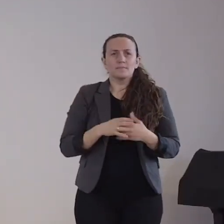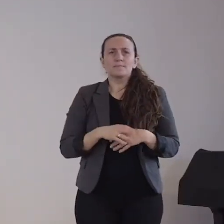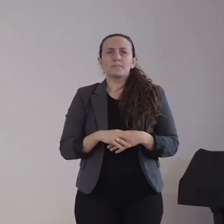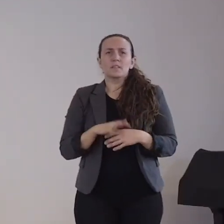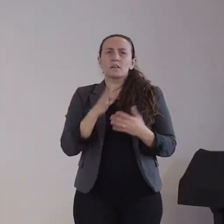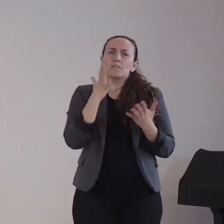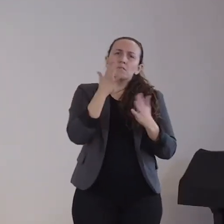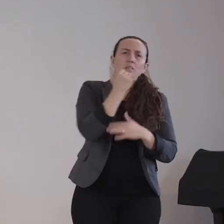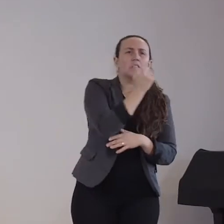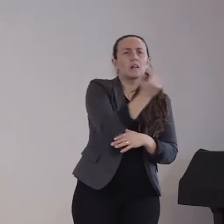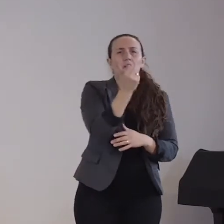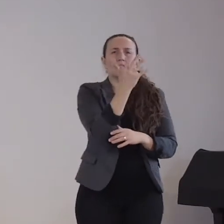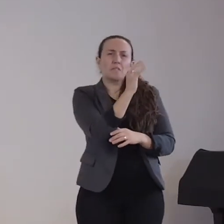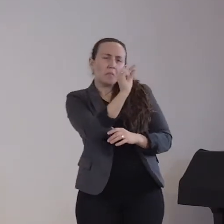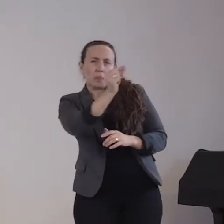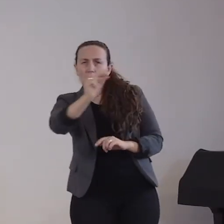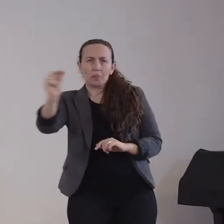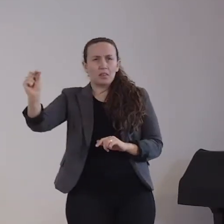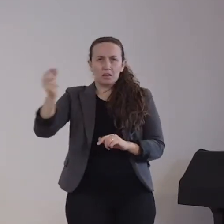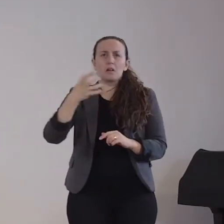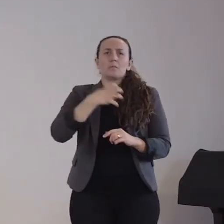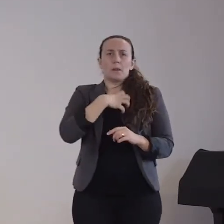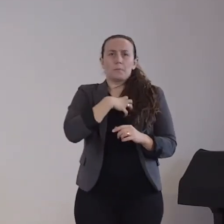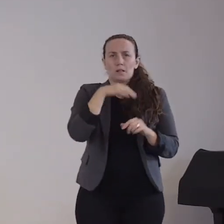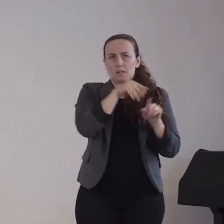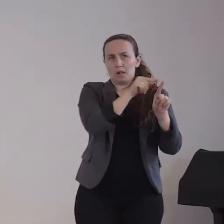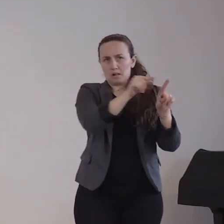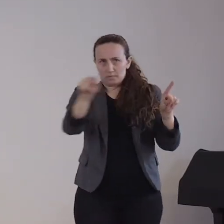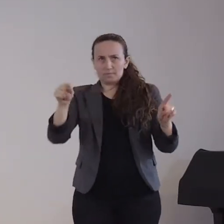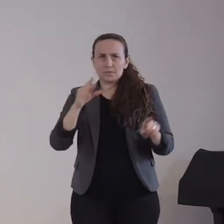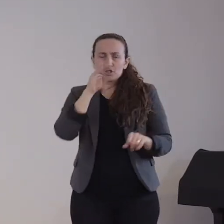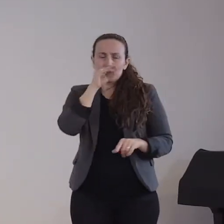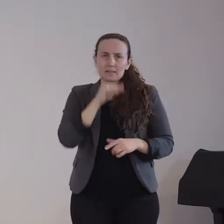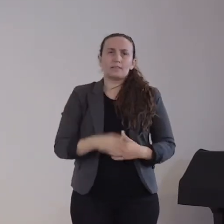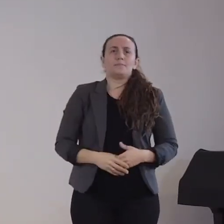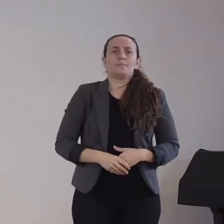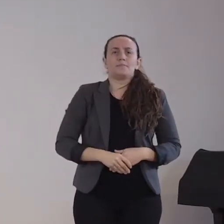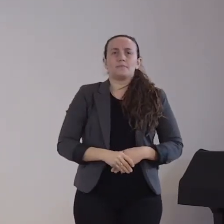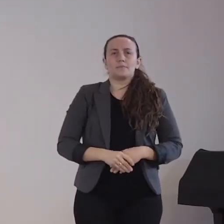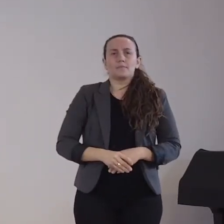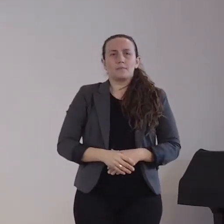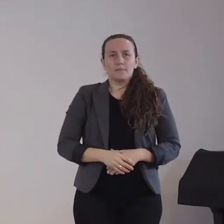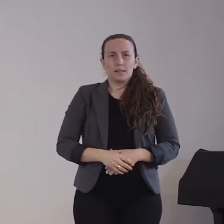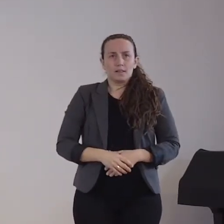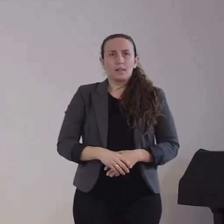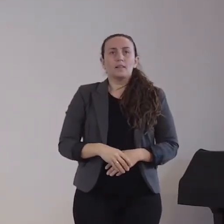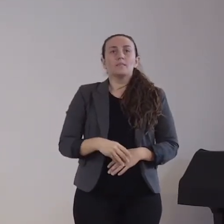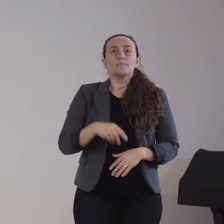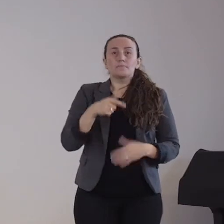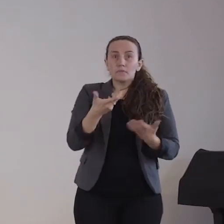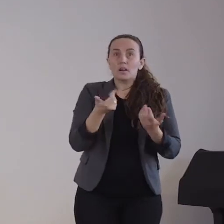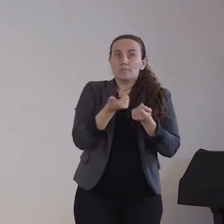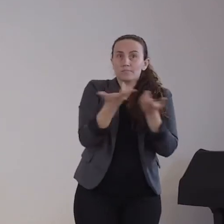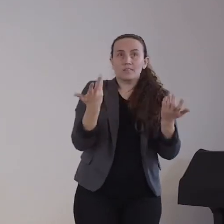weitere mannigfaltige Symptome, sodass eine zuordnung der Symptome zu einer SARS-CoV-2-Erkrankung